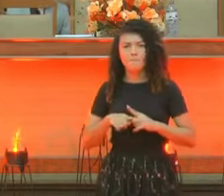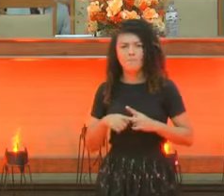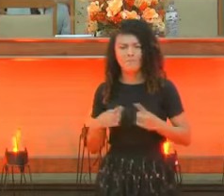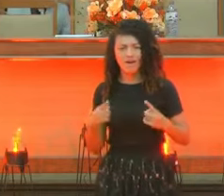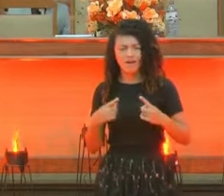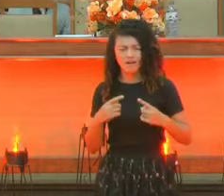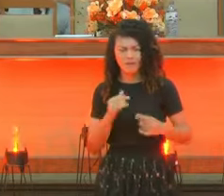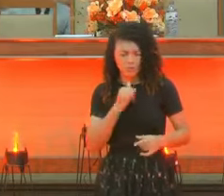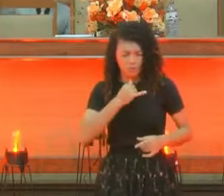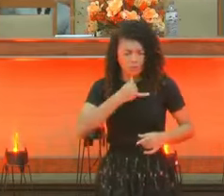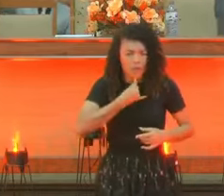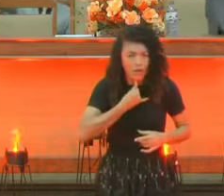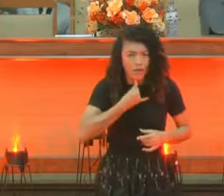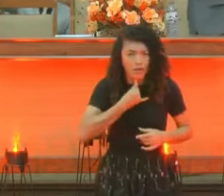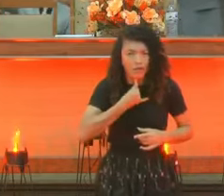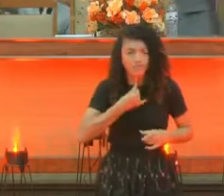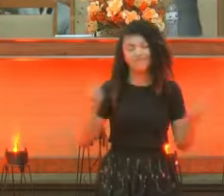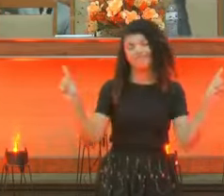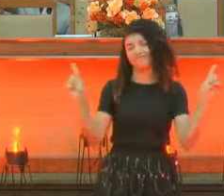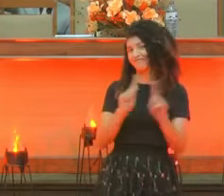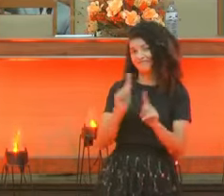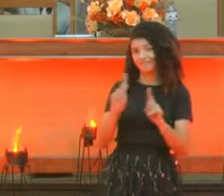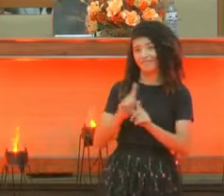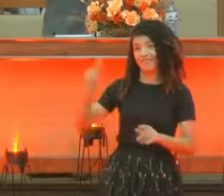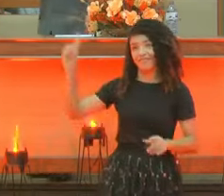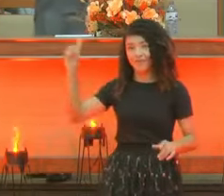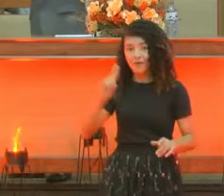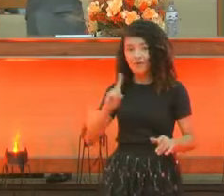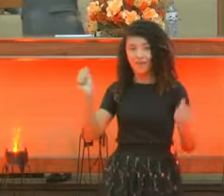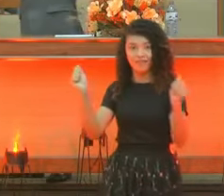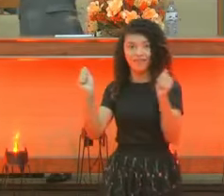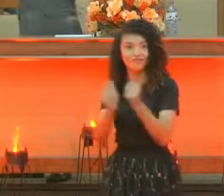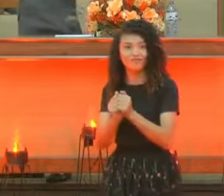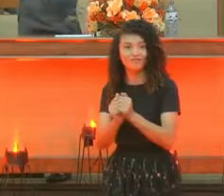desanimar. Porque eu sei quem é que está no controle.